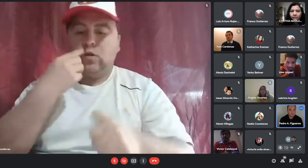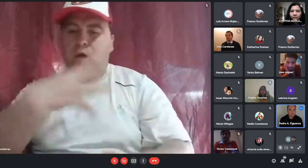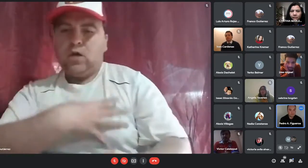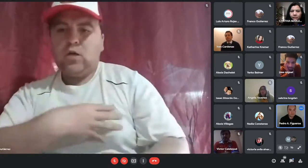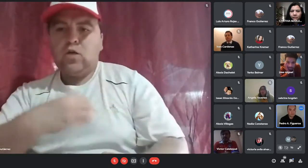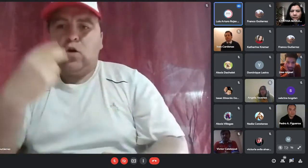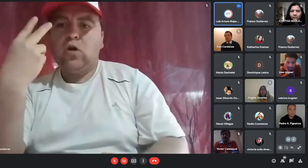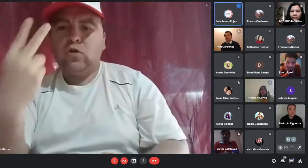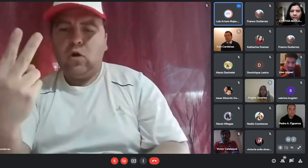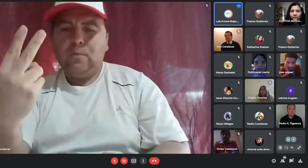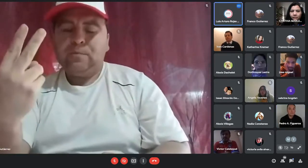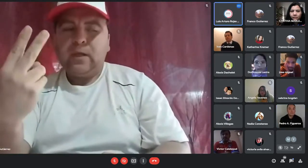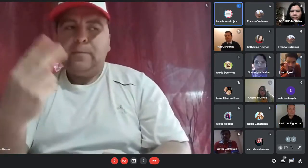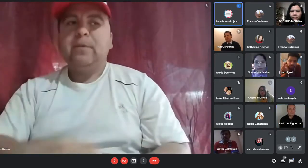y el Sol tiene dos hijos